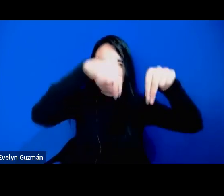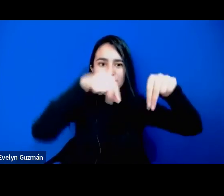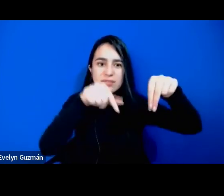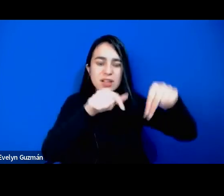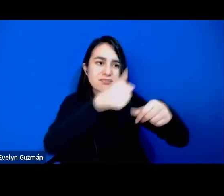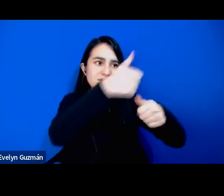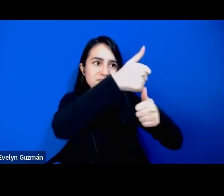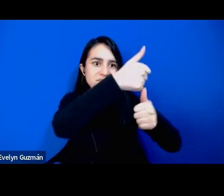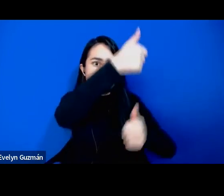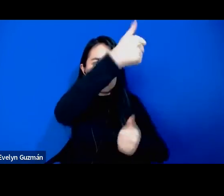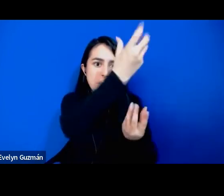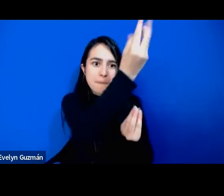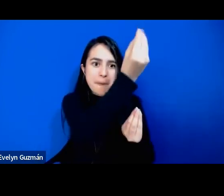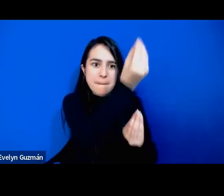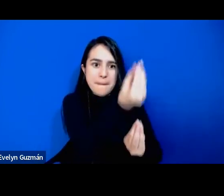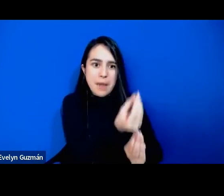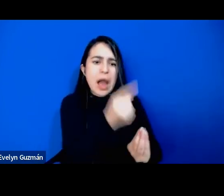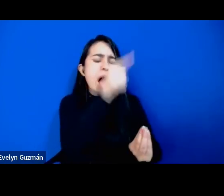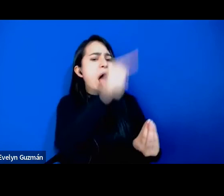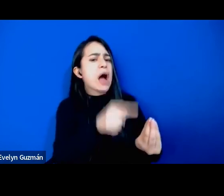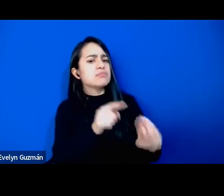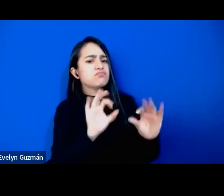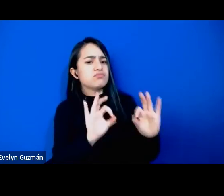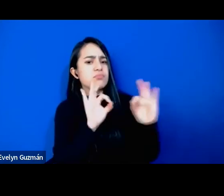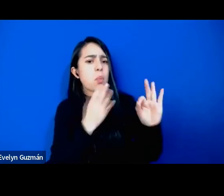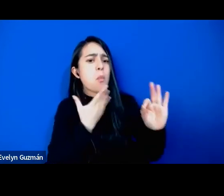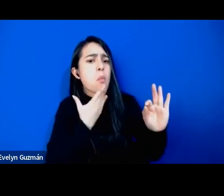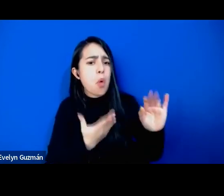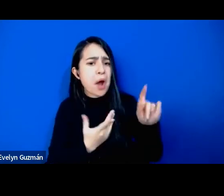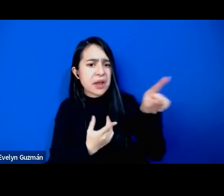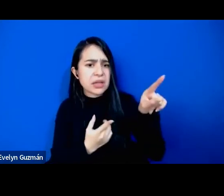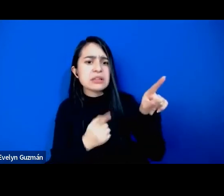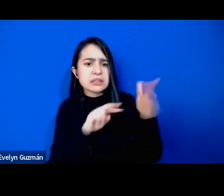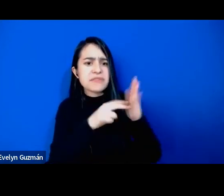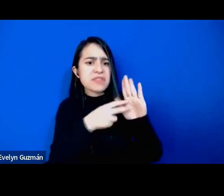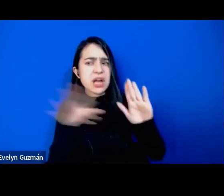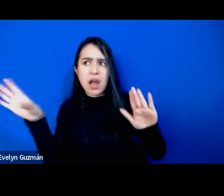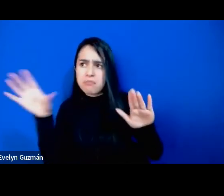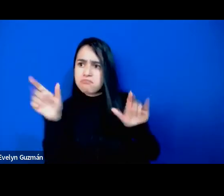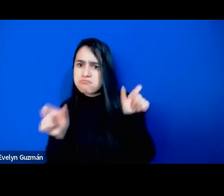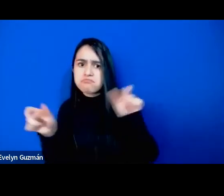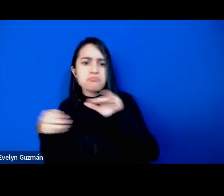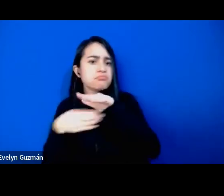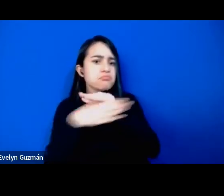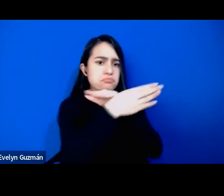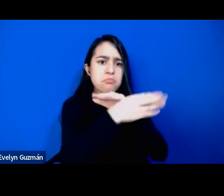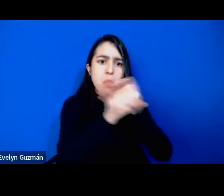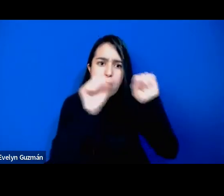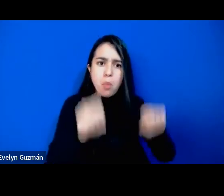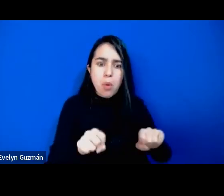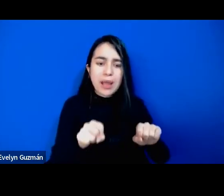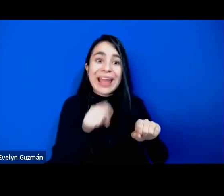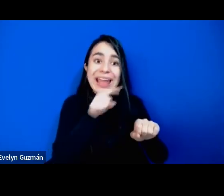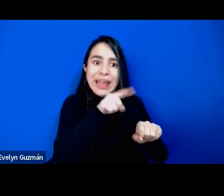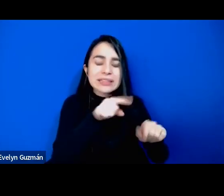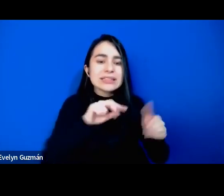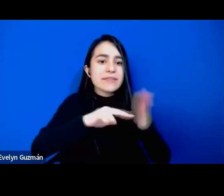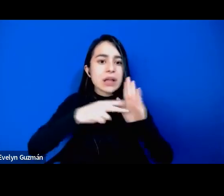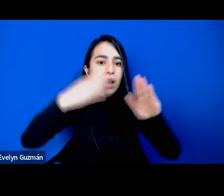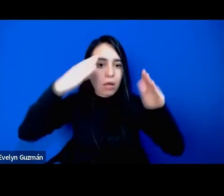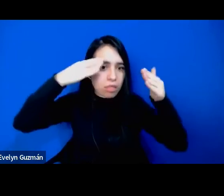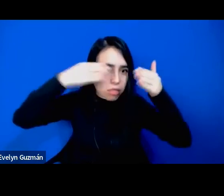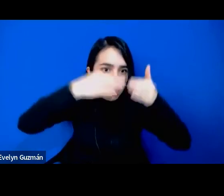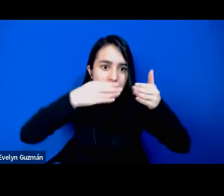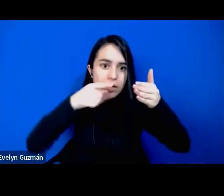ha distribuido son las buenas, son las que todos tenemos que tener acceso, creo que nos limita el horizonte de